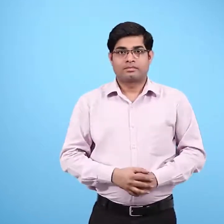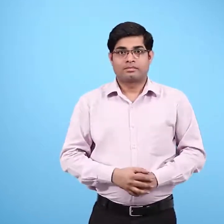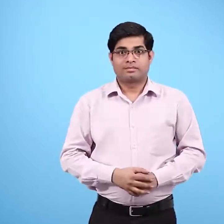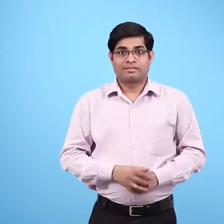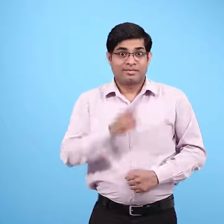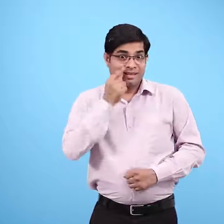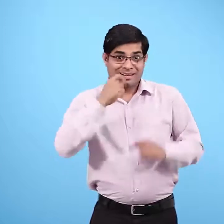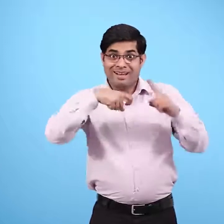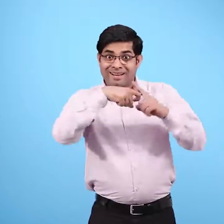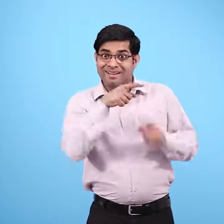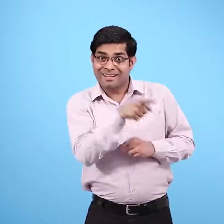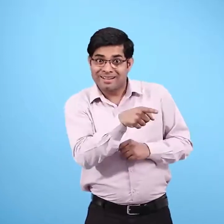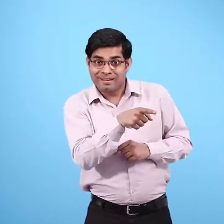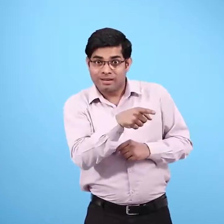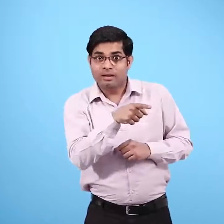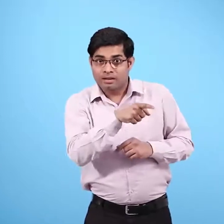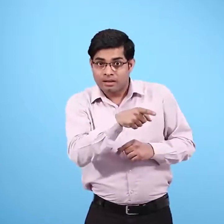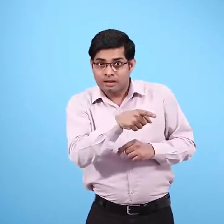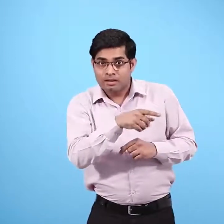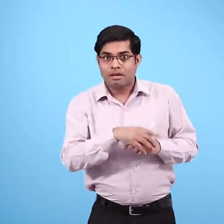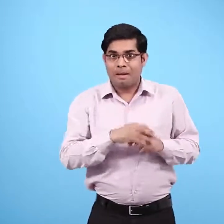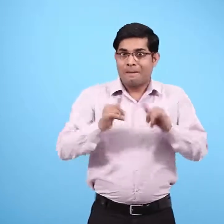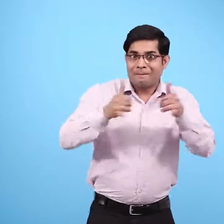क्या कैलाज को खेल कूद में दिल्चस्पी होगी